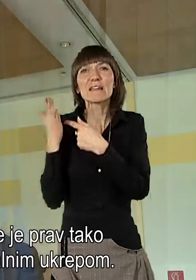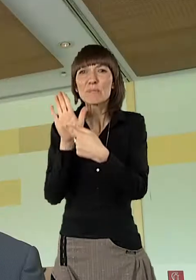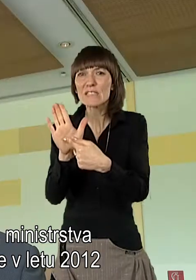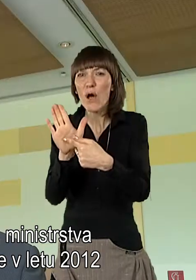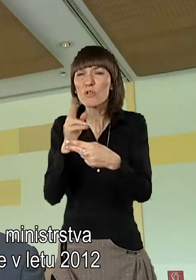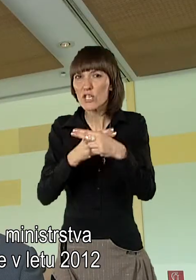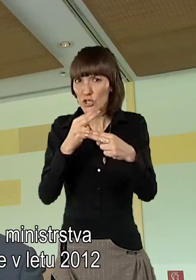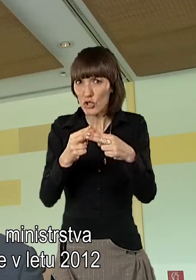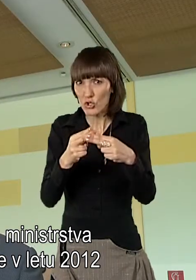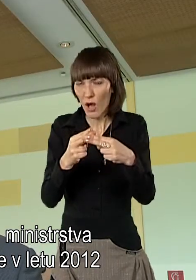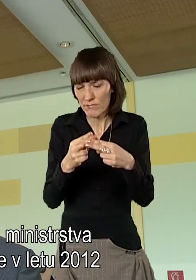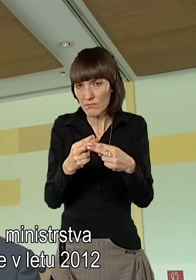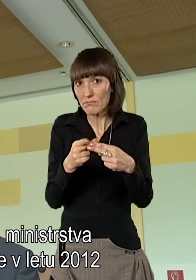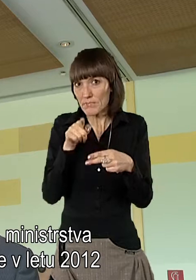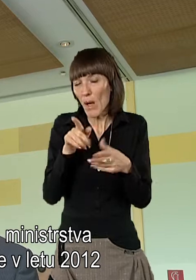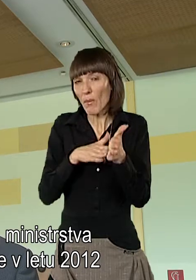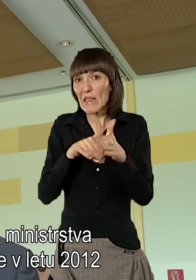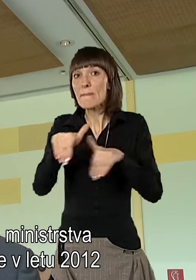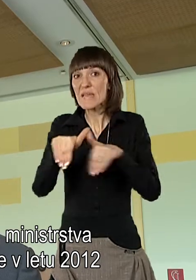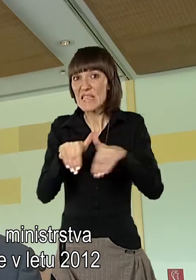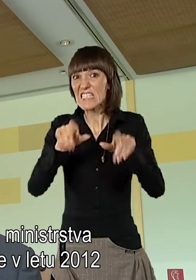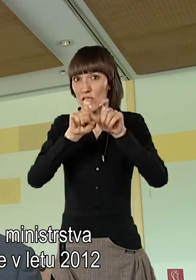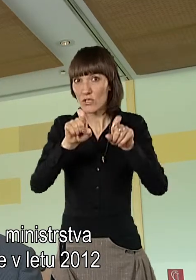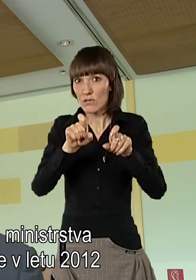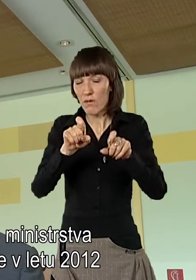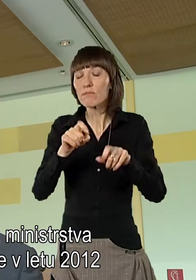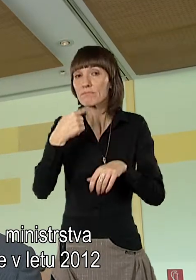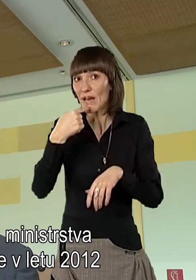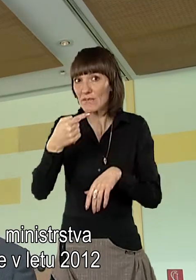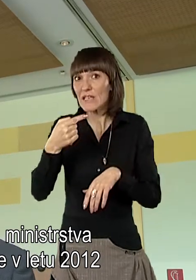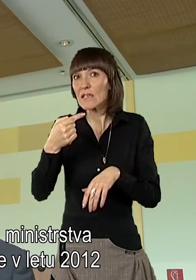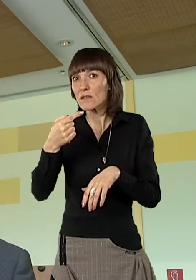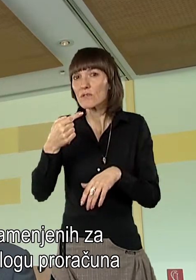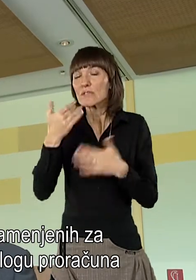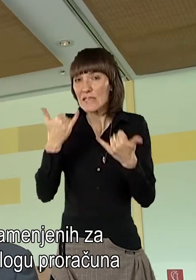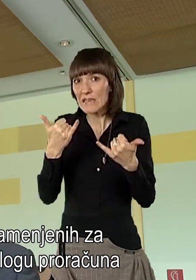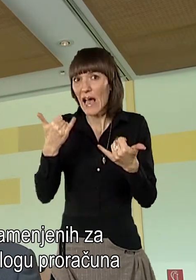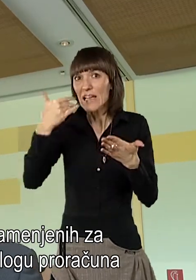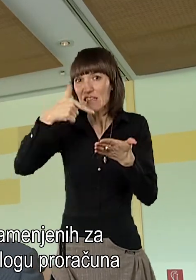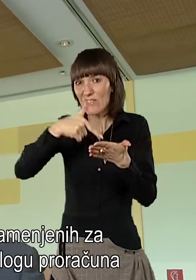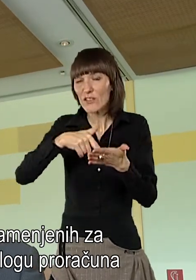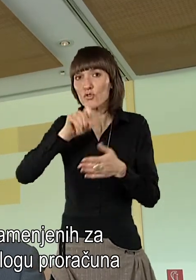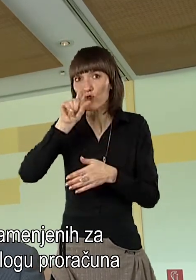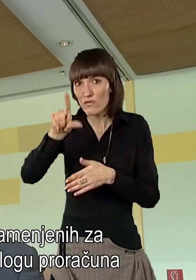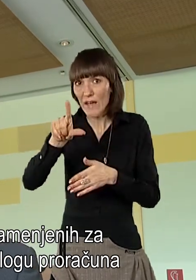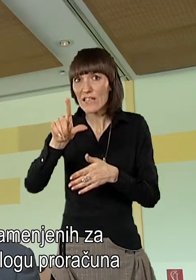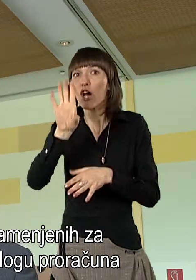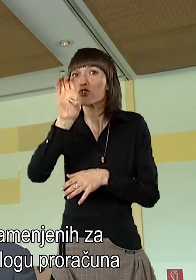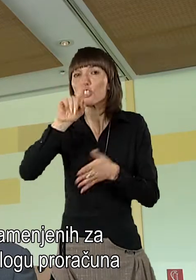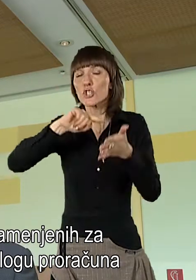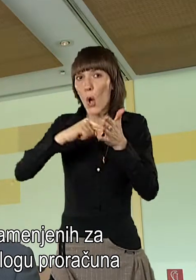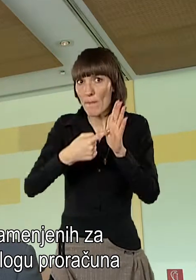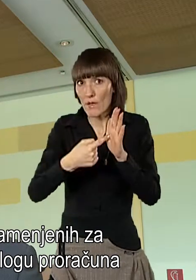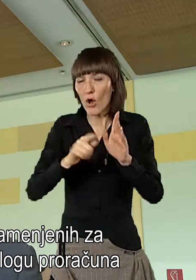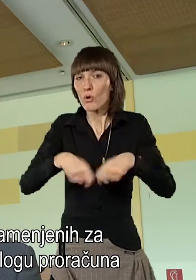predsalnike države, ministrstva, so nas seznanili, da, naprimer, v letu 2012 je 400 milijonov evrov namenjenih za socialno